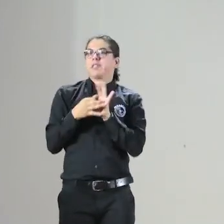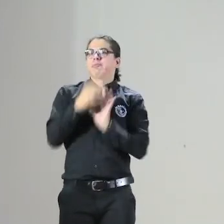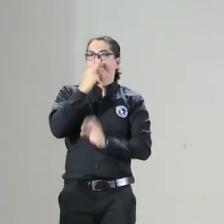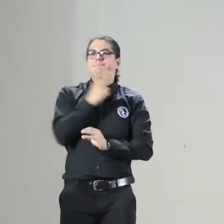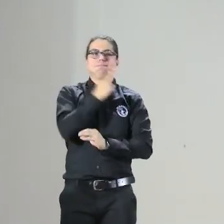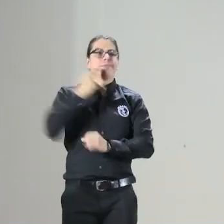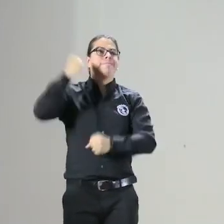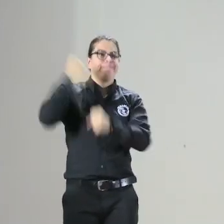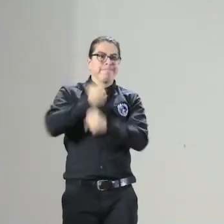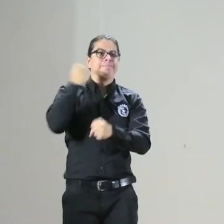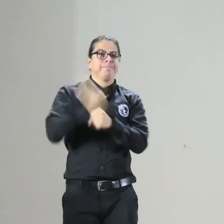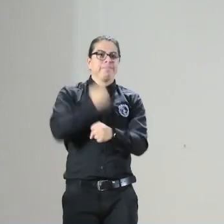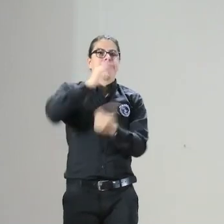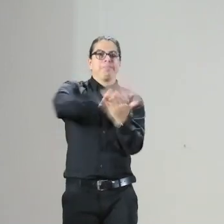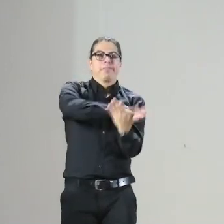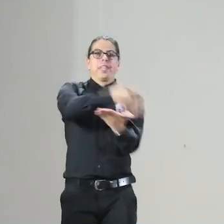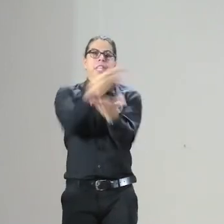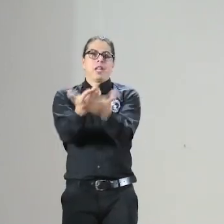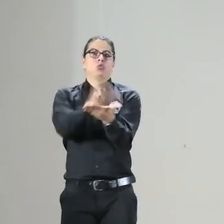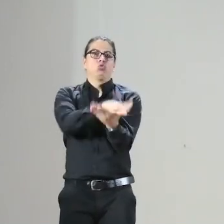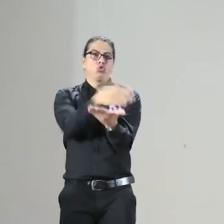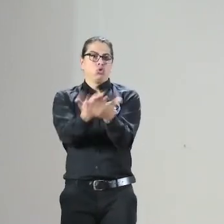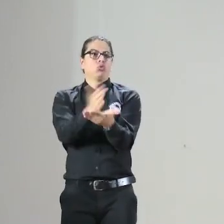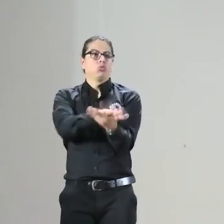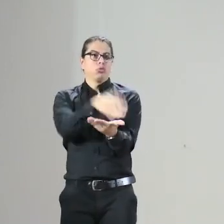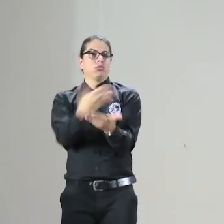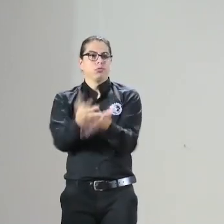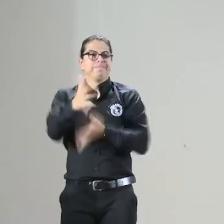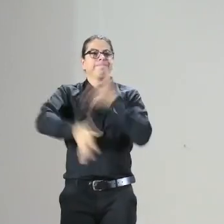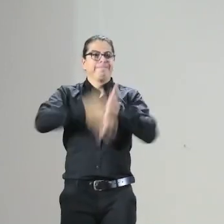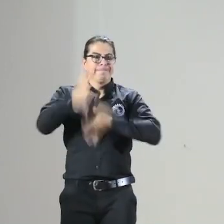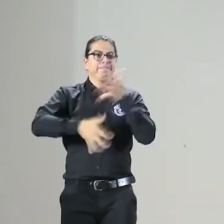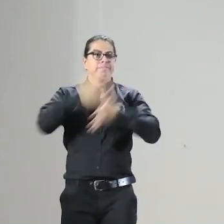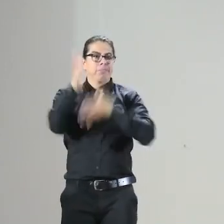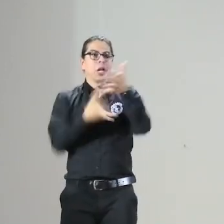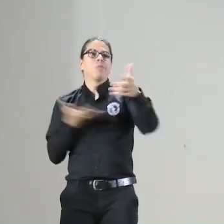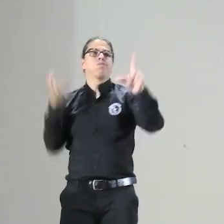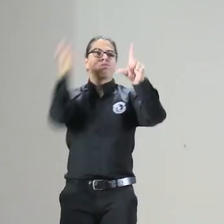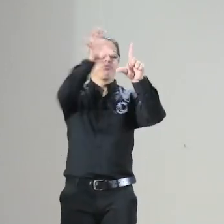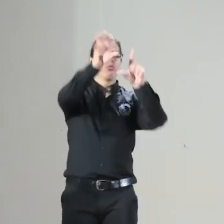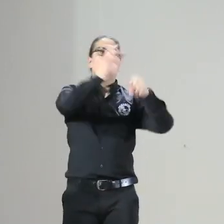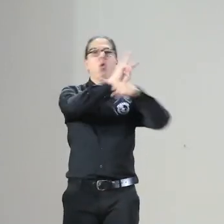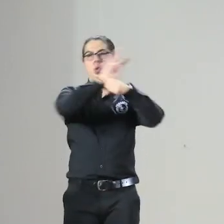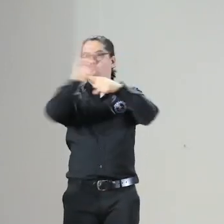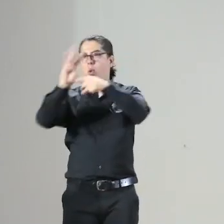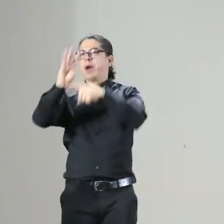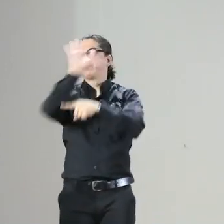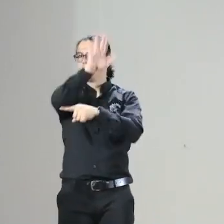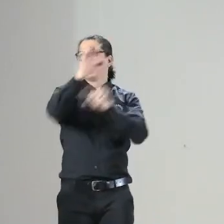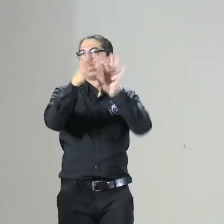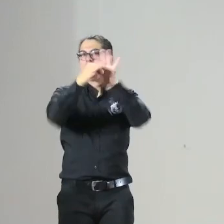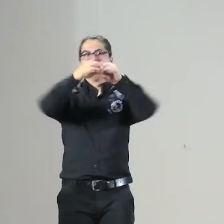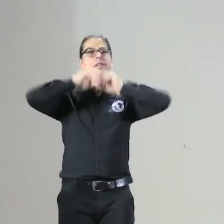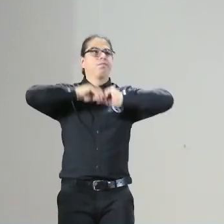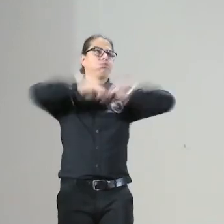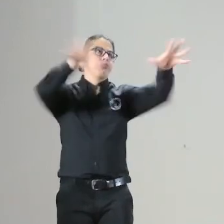pero FEDASPOR tiene el compromiso de trabajar en la traducción de ese documento a lengua de César y va a estar